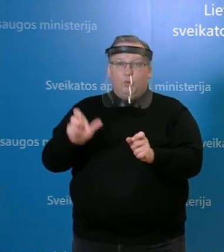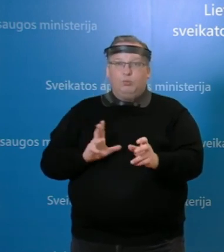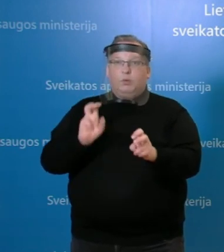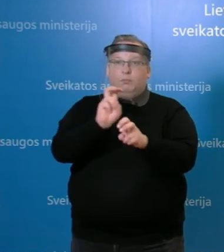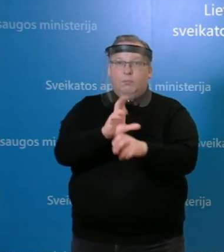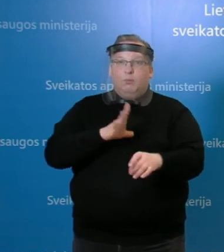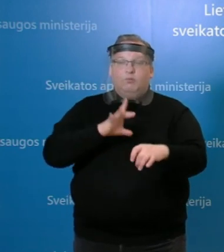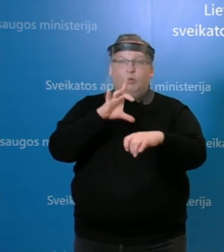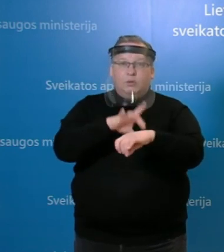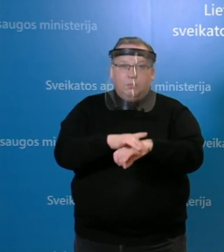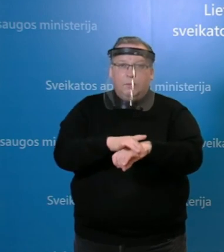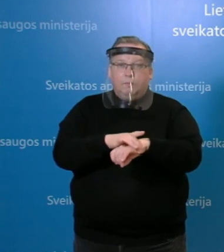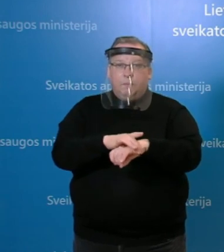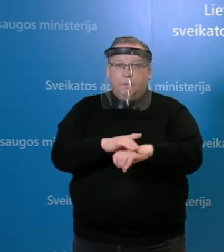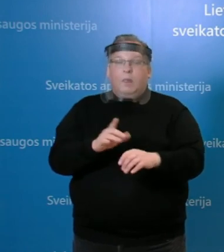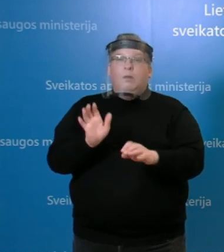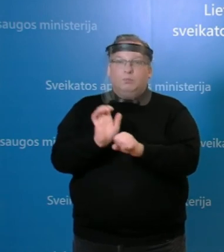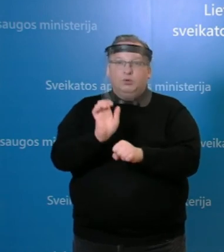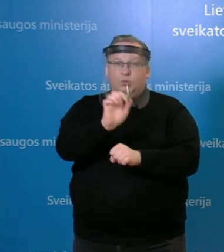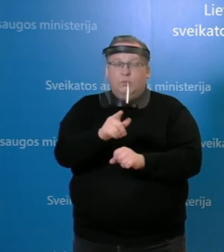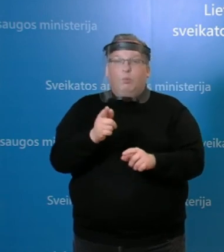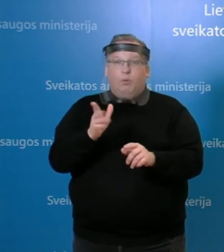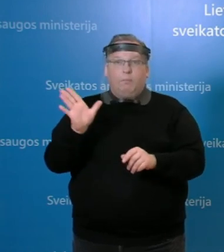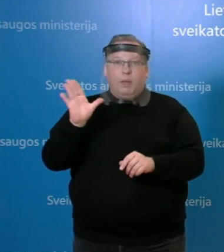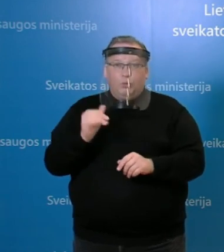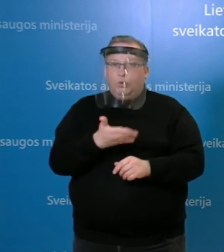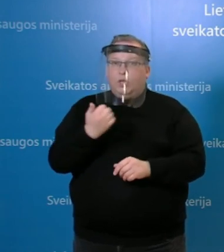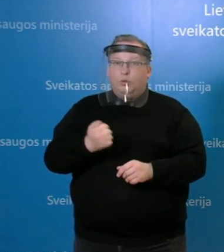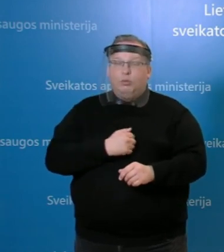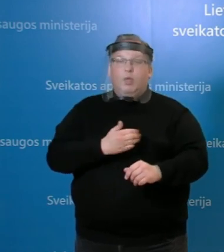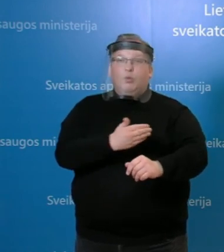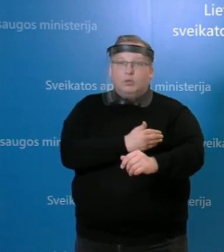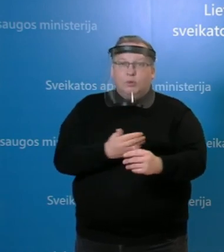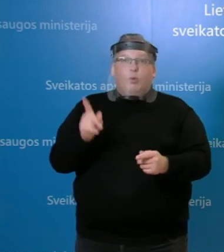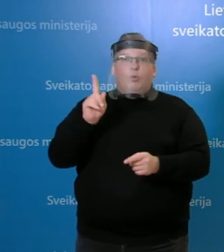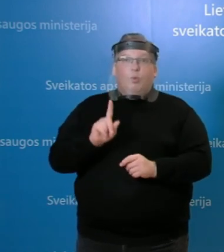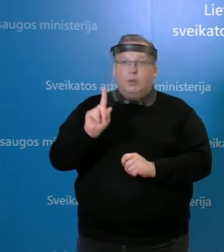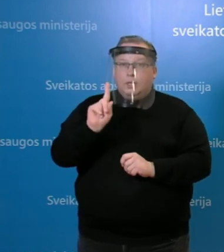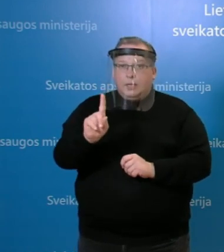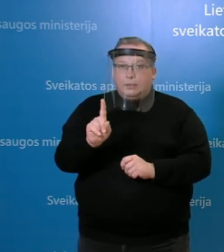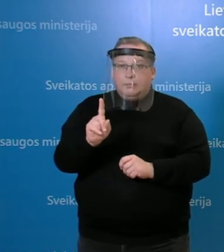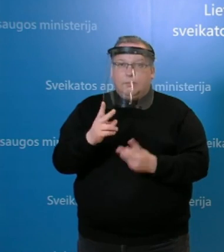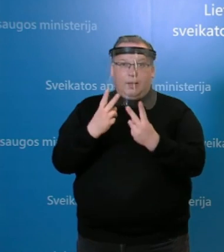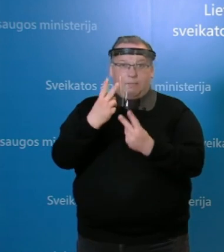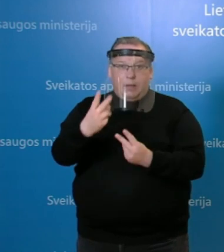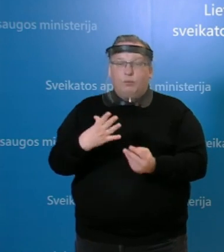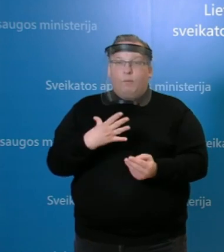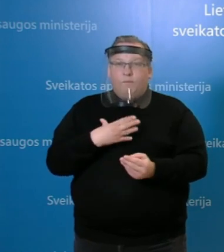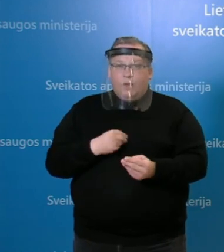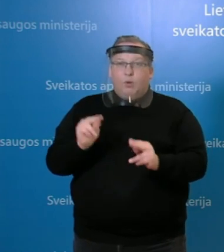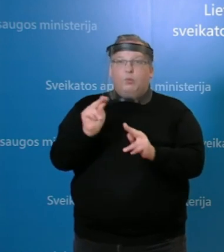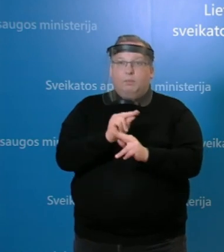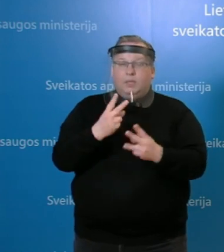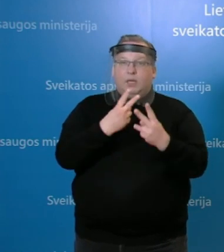išaiškintas profilaktinių ištyrimo metu ir neturėjo simptomų. Bet kol kas, ką mes matom, tai vat Vilniaus pataisos